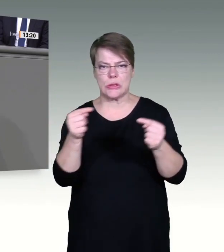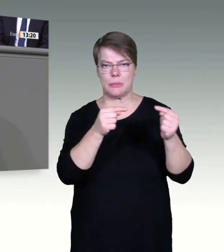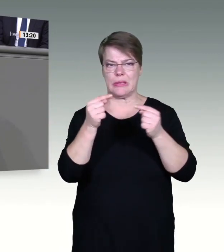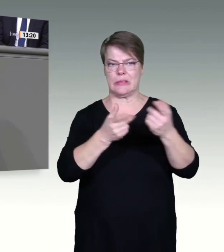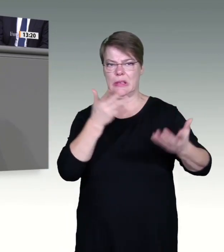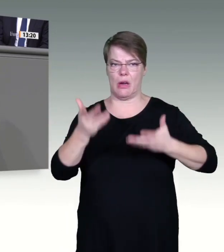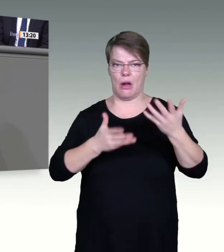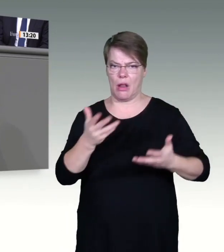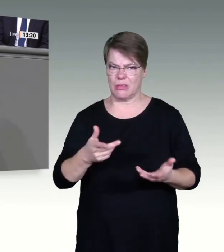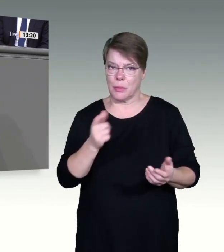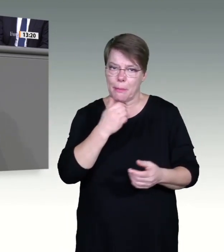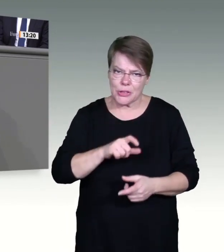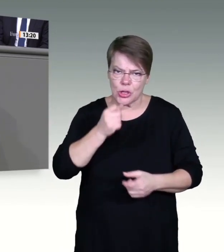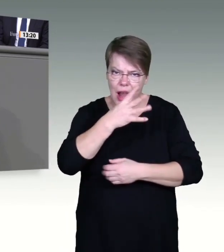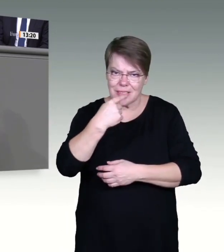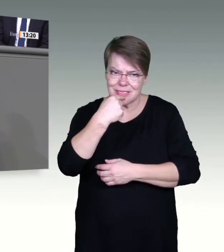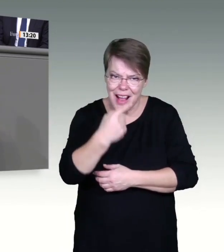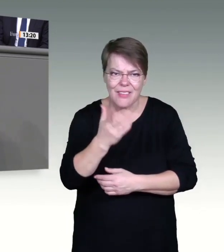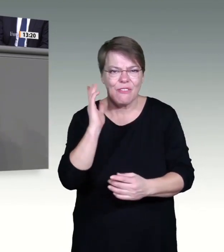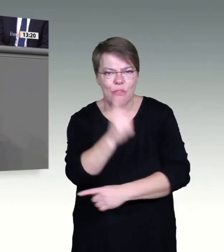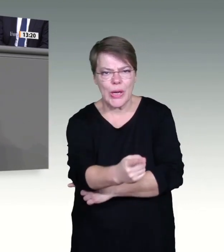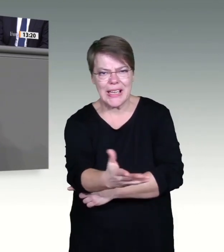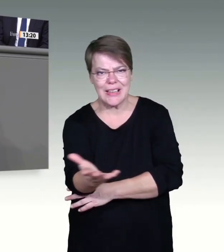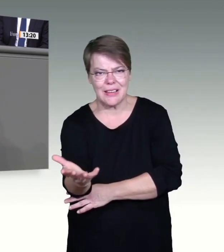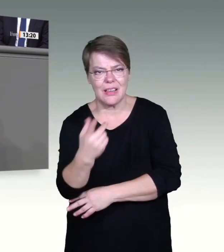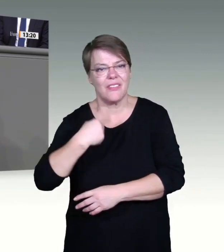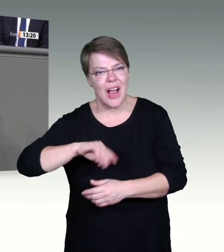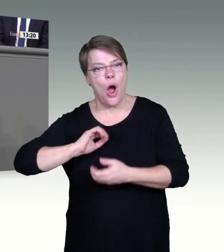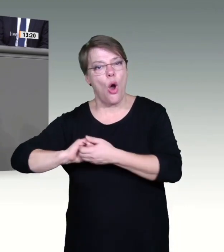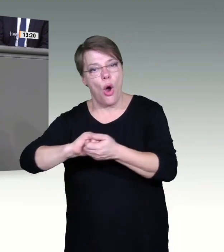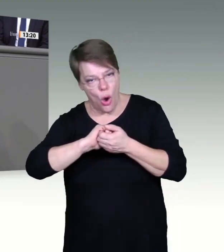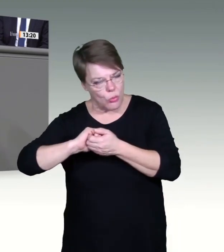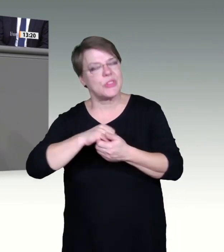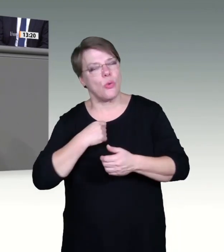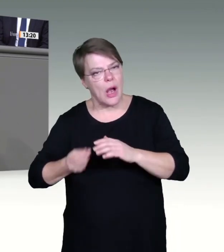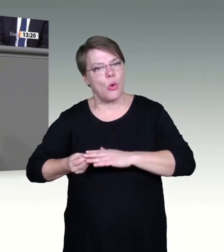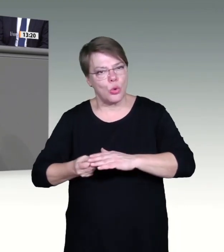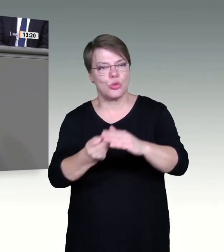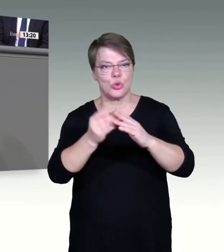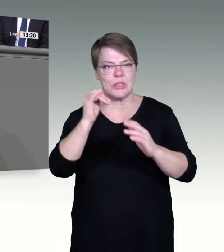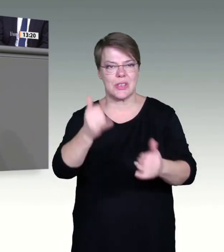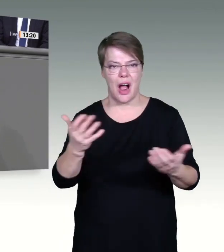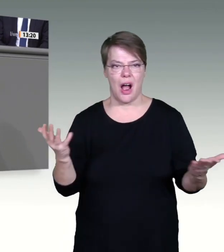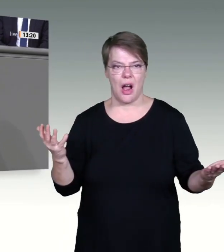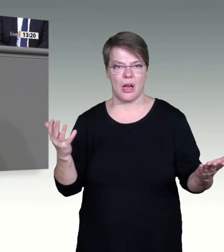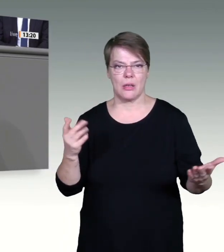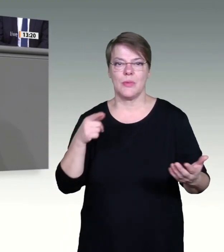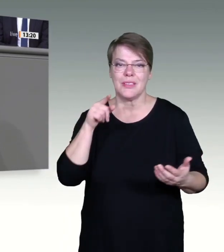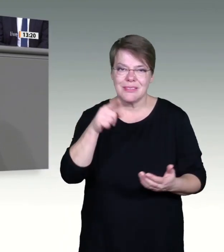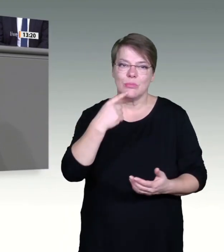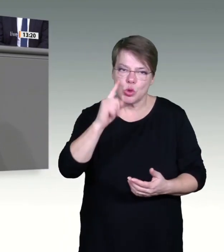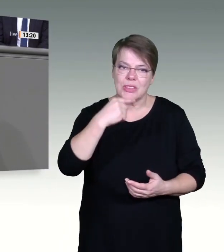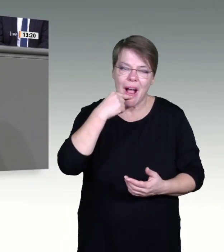Union gratulieren Karl Lauterbach ganz, ganz herzlich zu seinem neuen Amt. Wir schätzen auch seine Fachkenntnis. Wir wünschen ihm ein